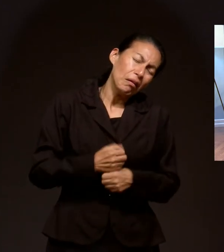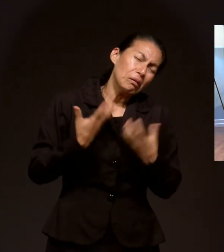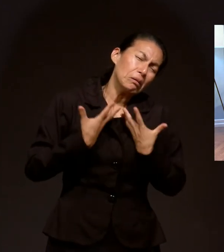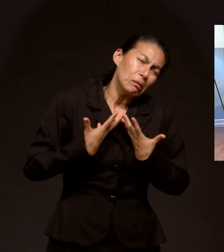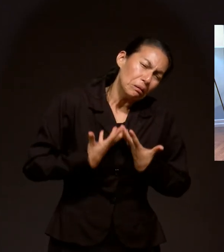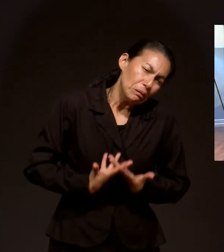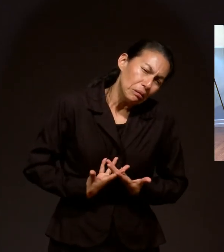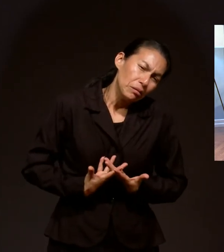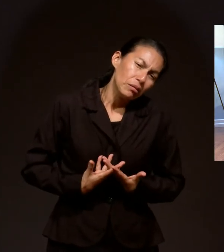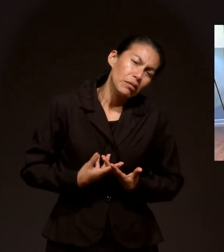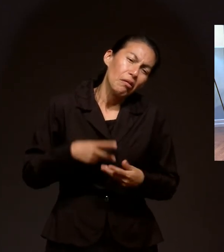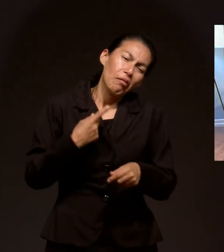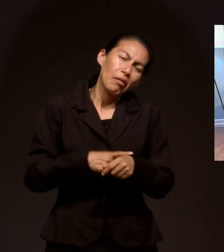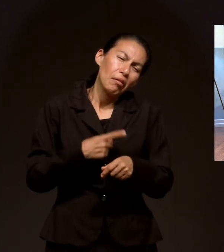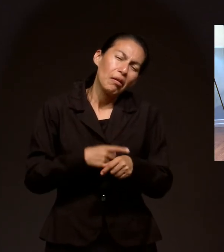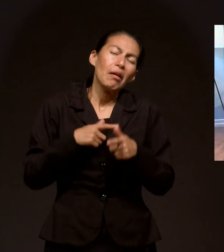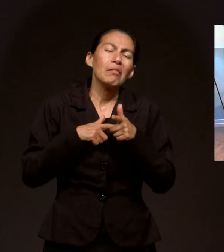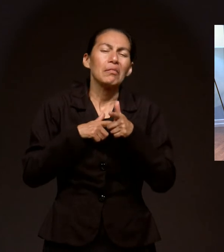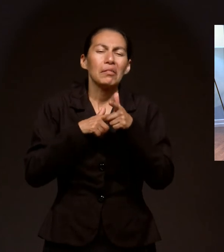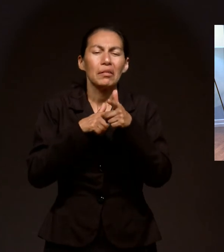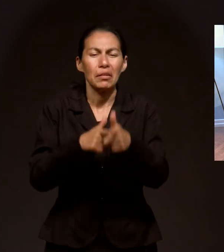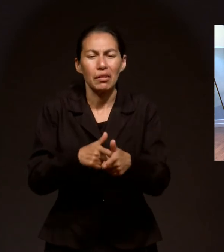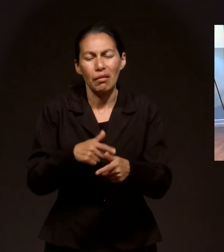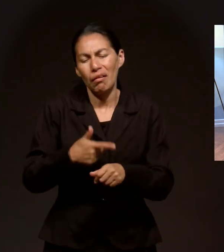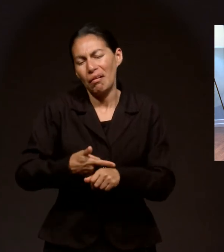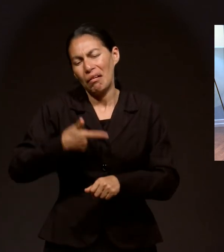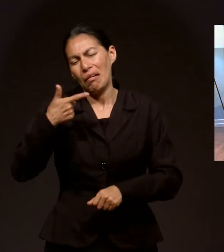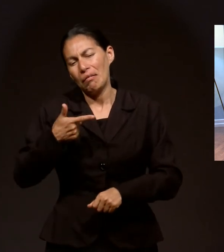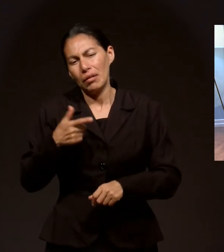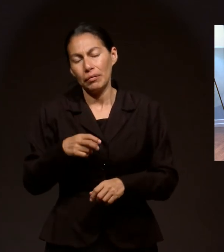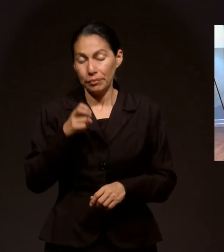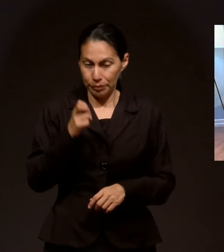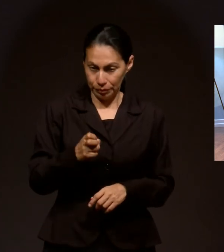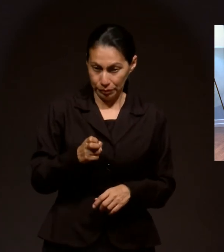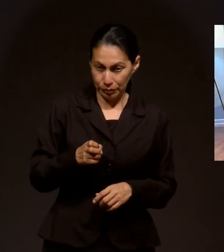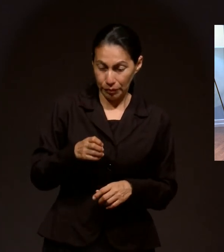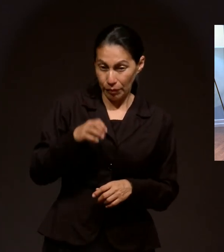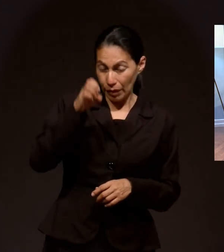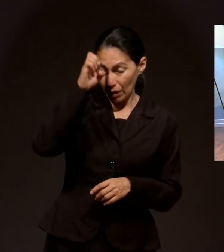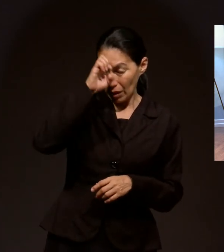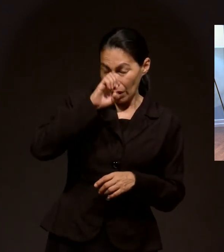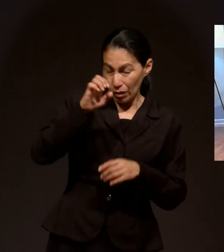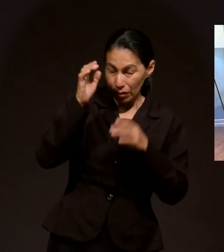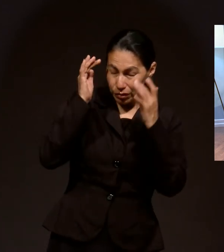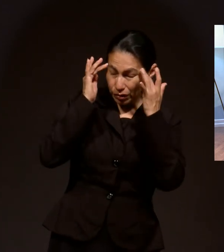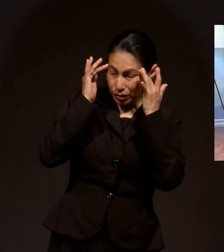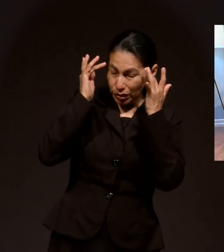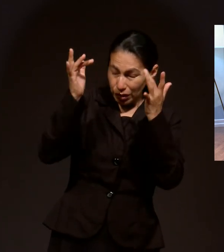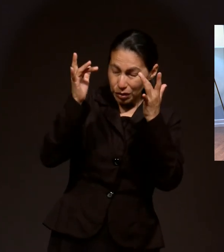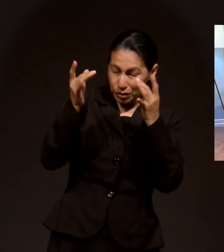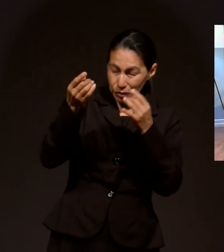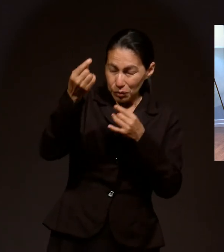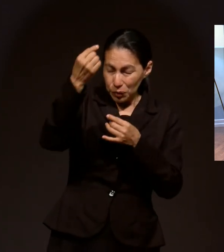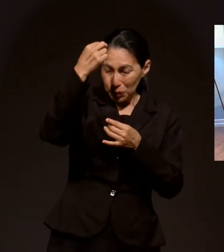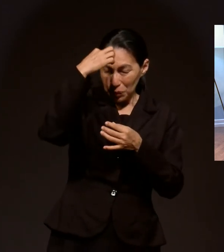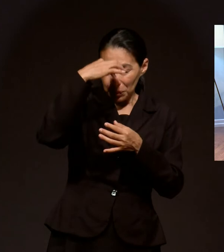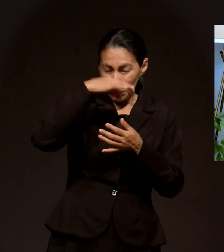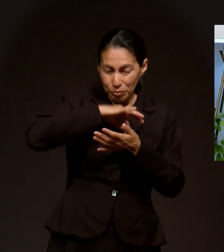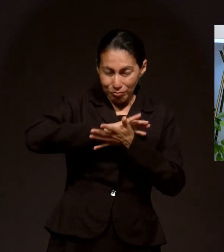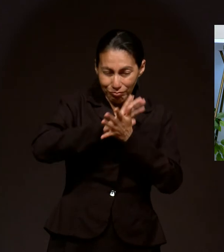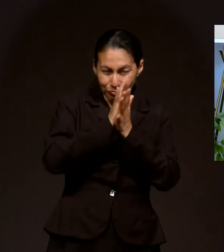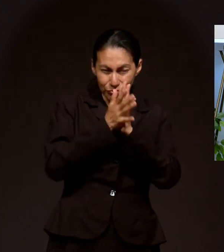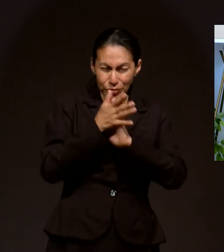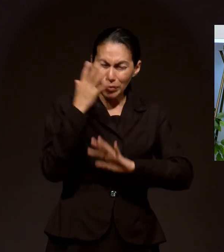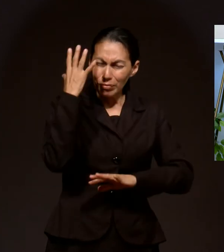Y va a hacerse más grave. Todo está relacionado. Entonces el Espíritu de Dios obra